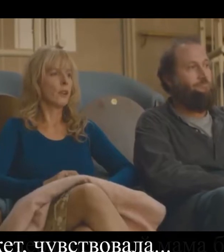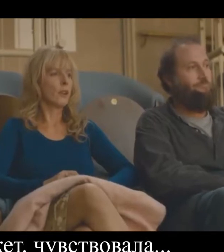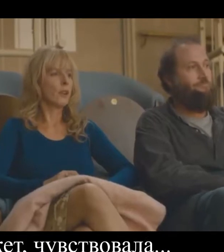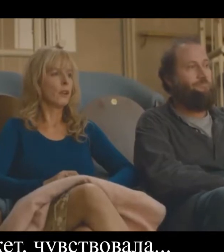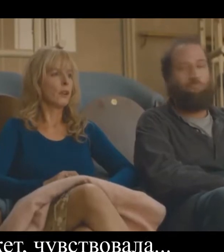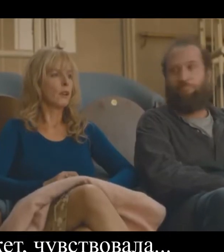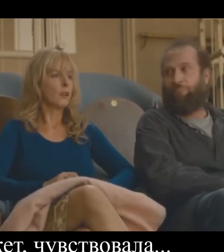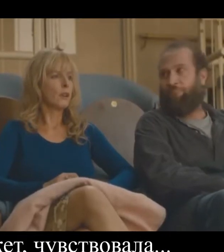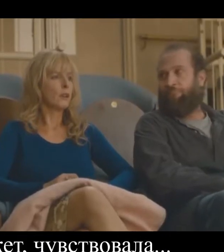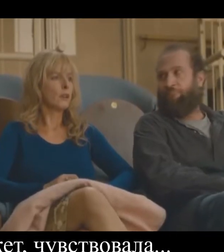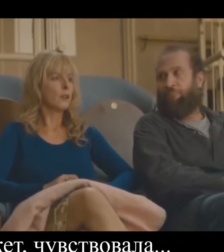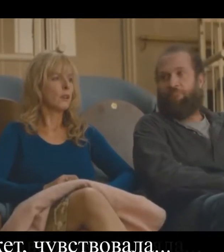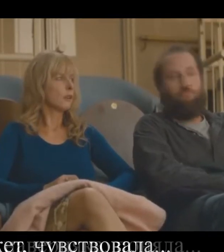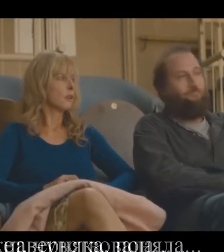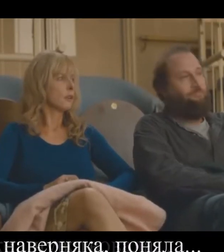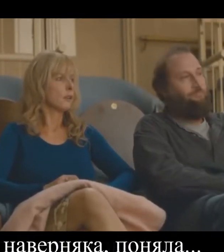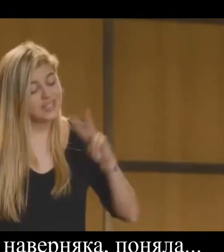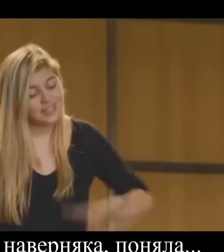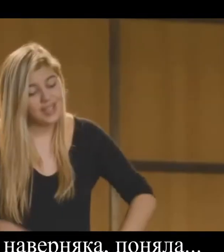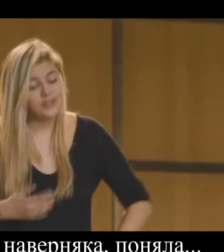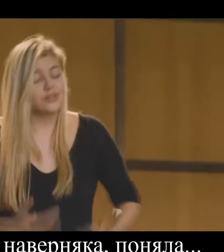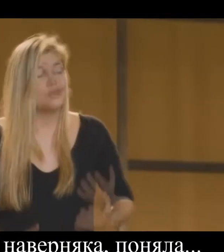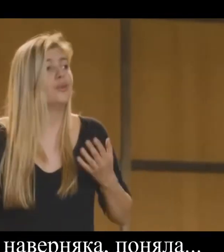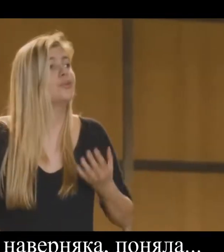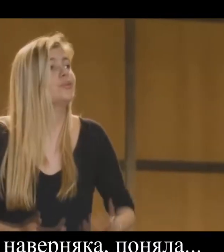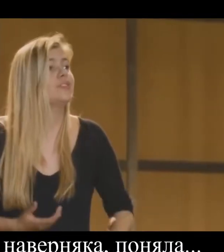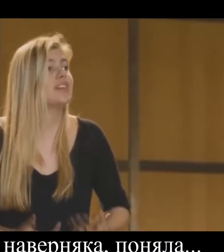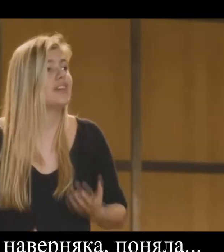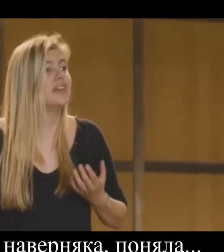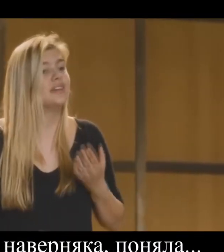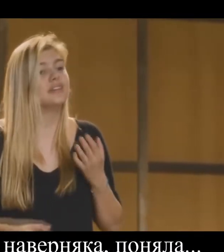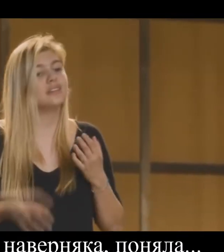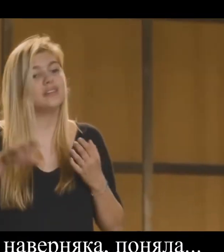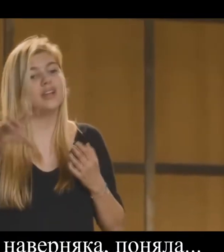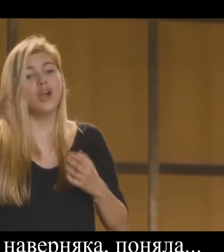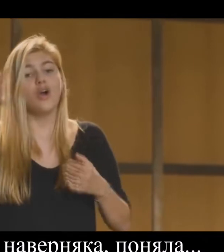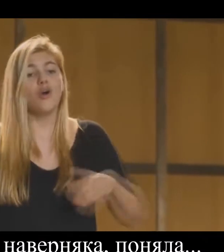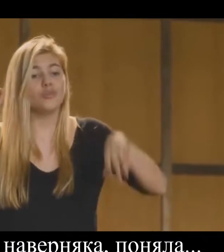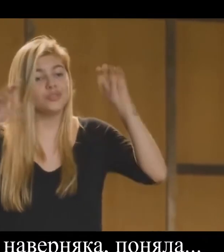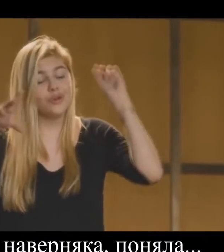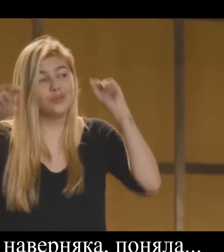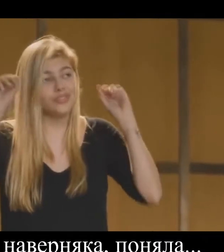чувствовала, и ведь наверняка поняла